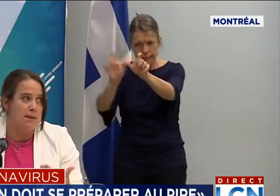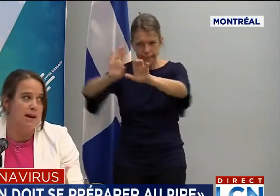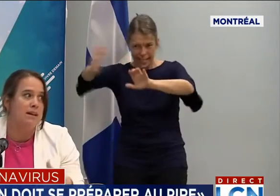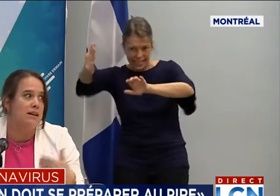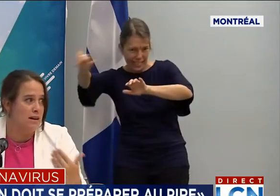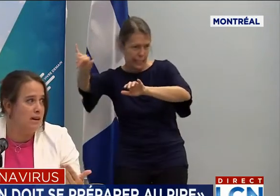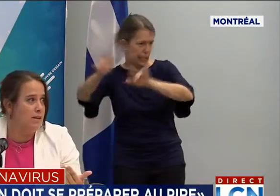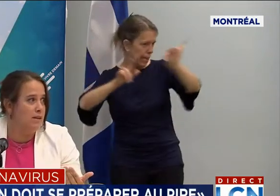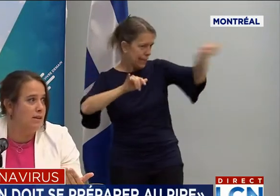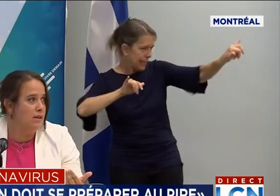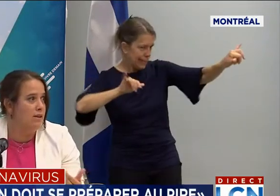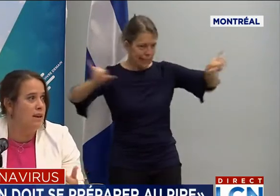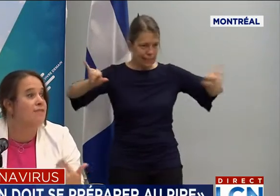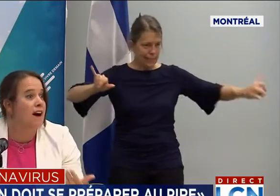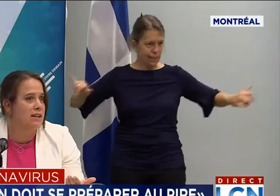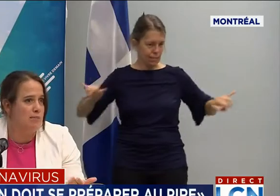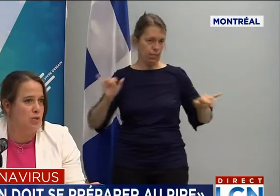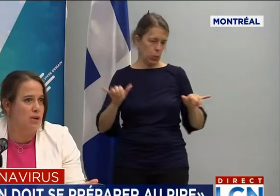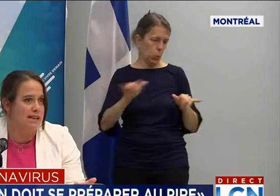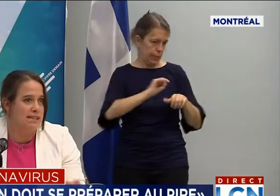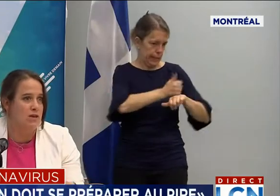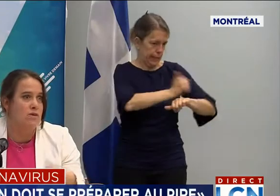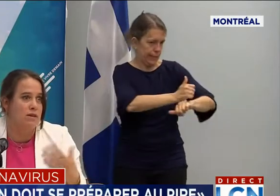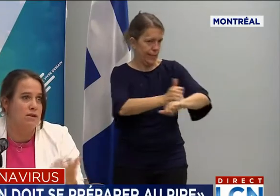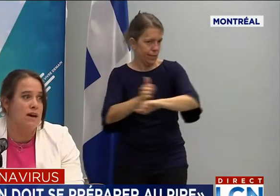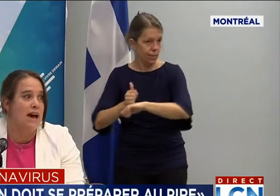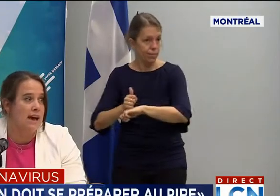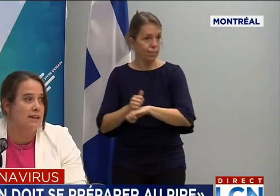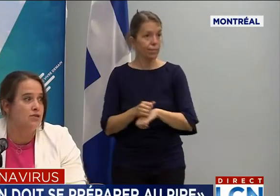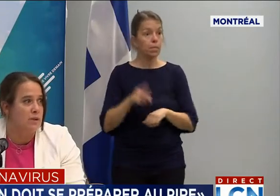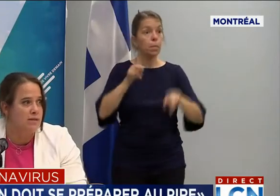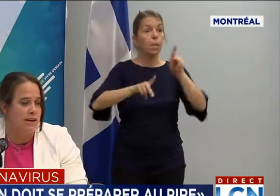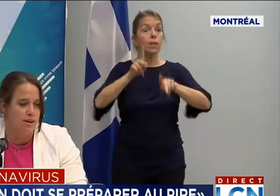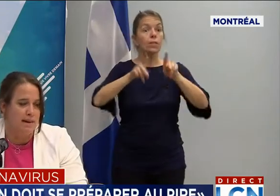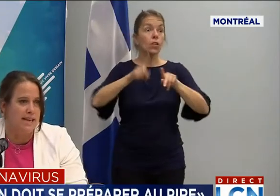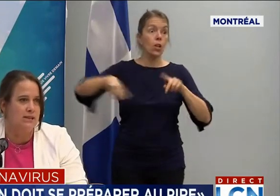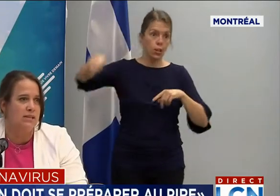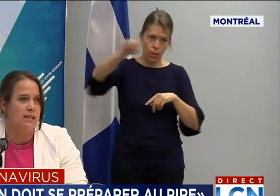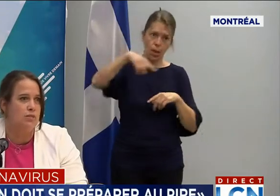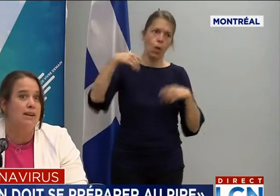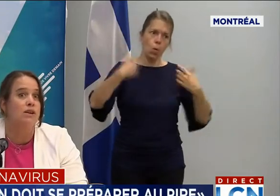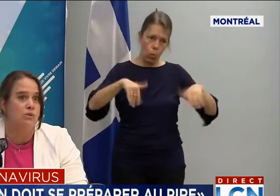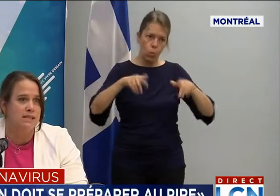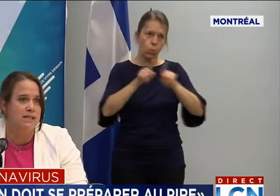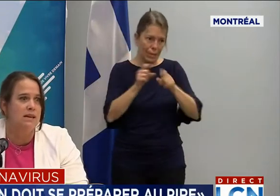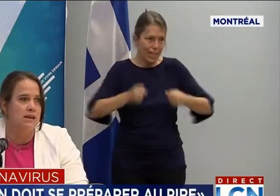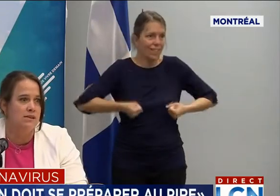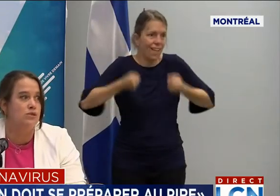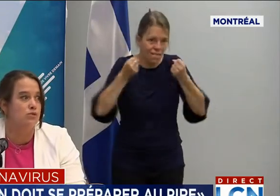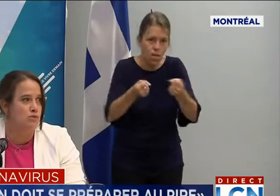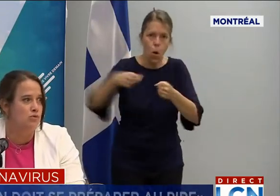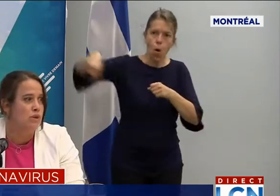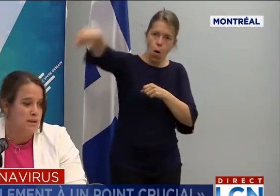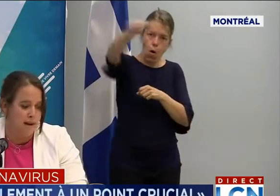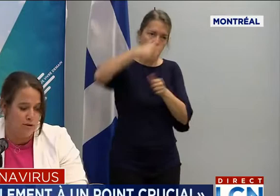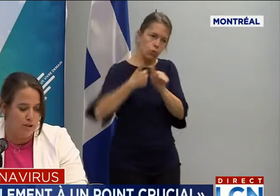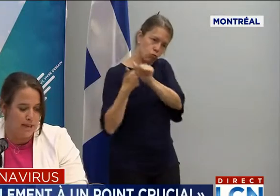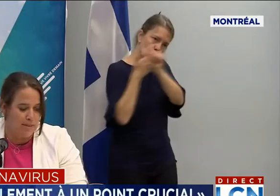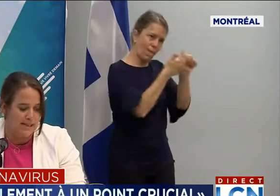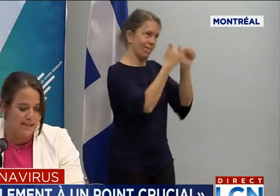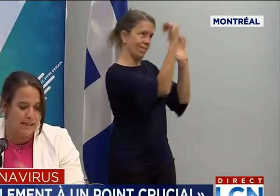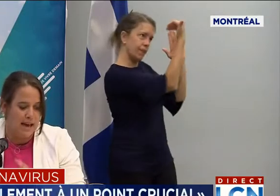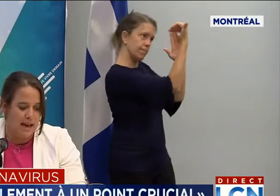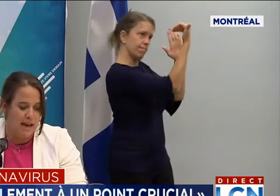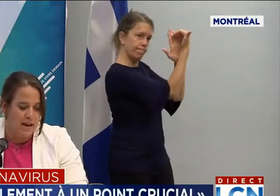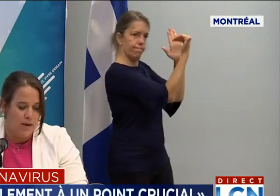Et, évidemment, l'effort de la population à suivre les recommandations du centre public a aussi soutenu, dans le fond,